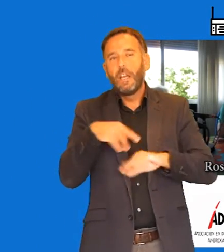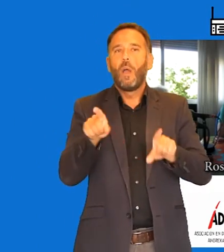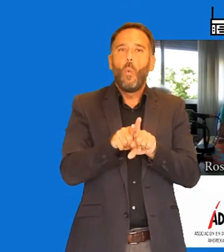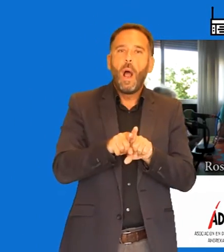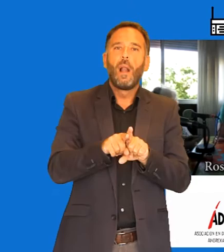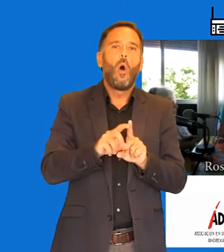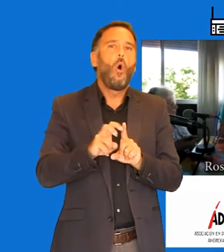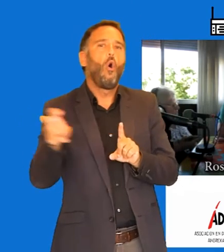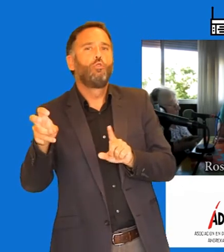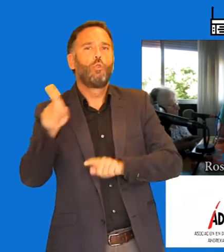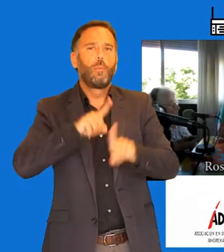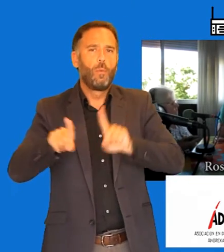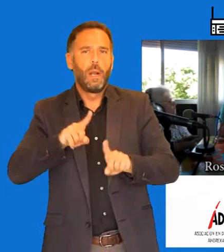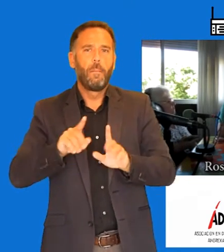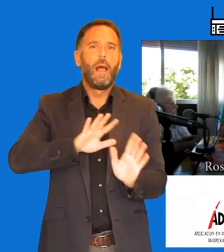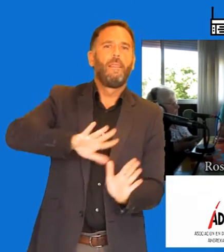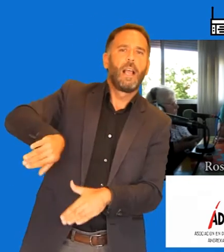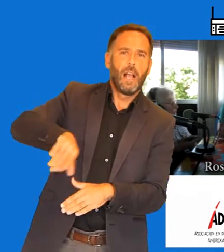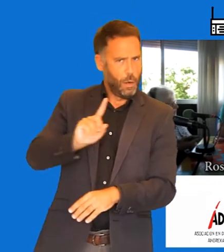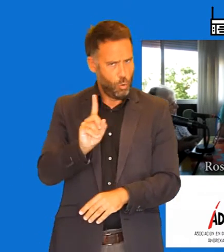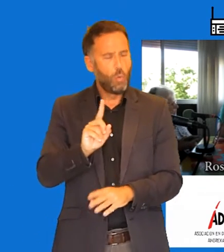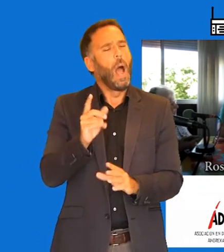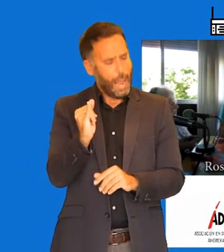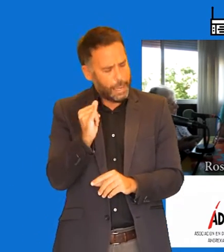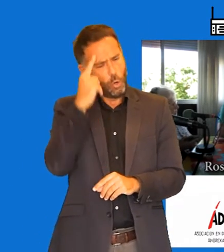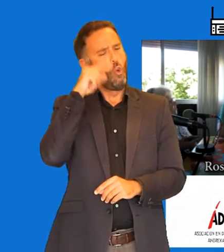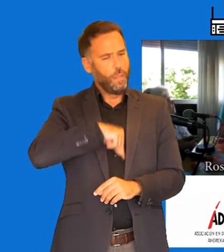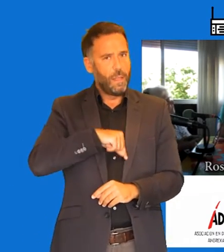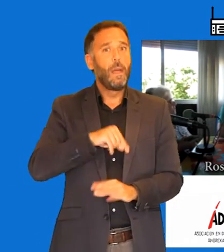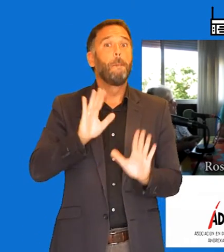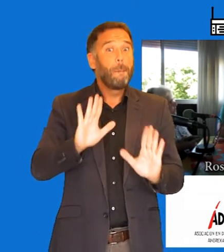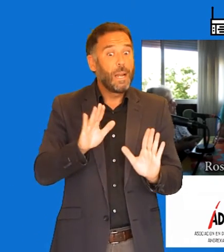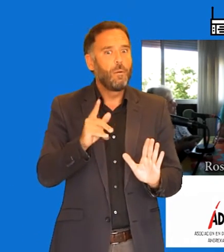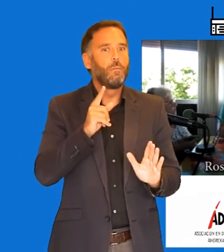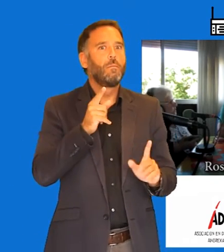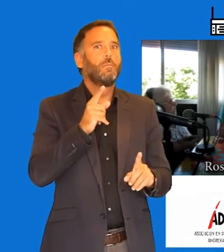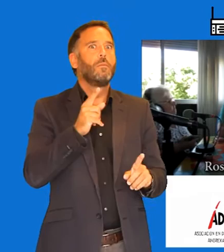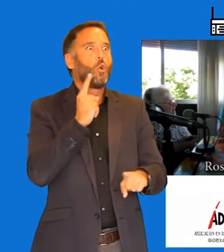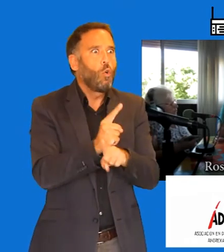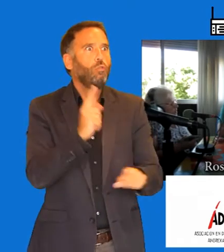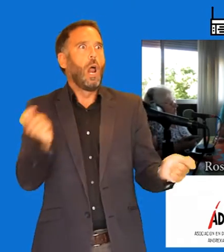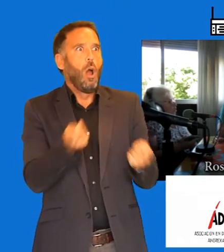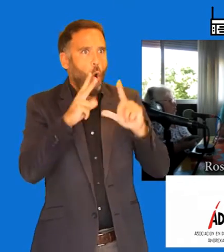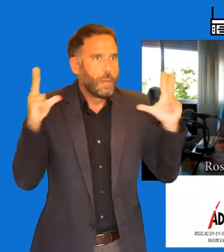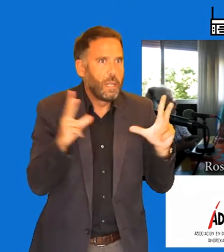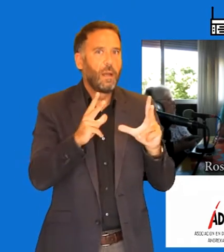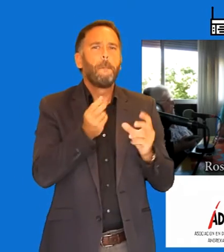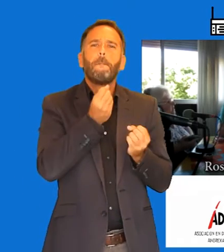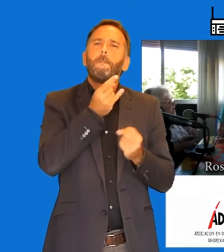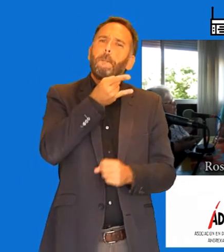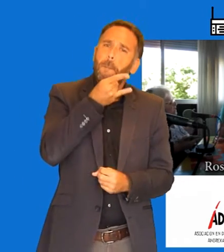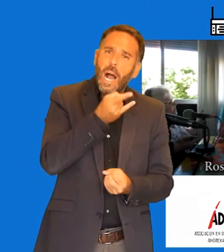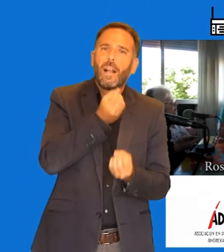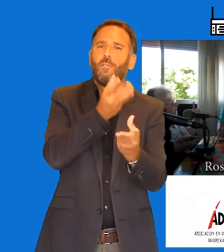problemas de la alimentación, pero están no fomentando, informando... Mal información, mal información,